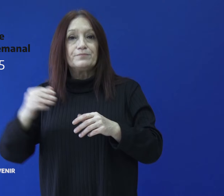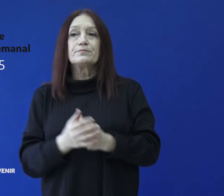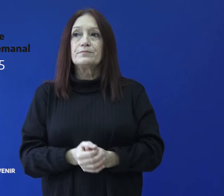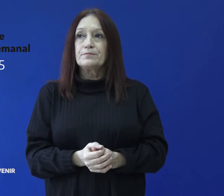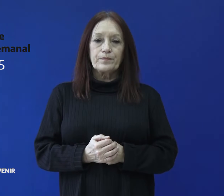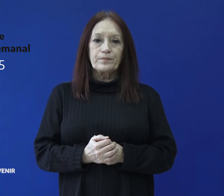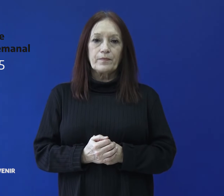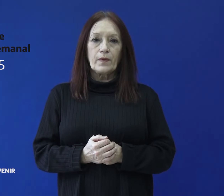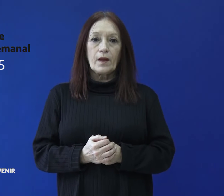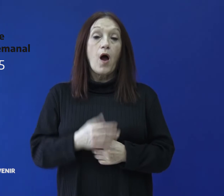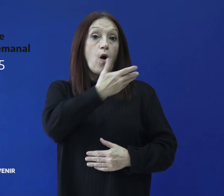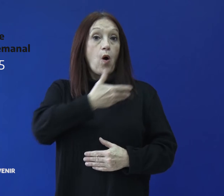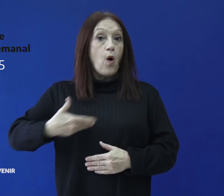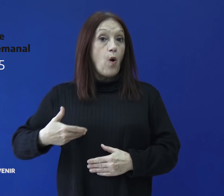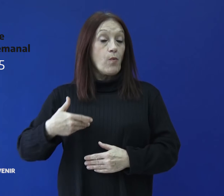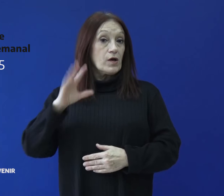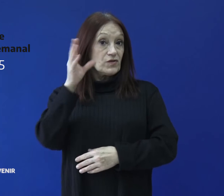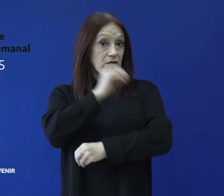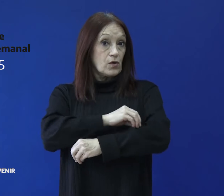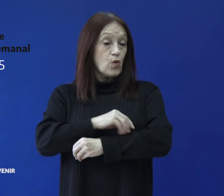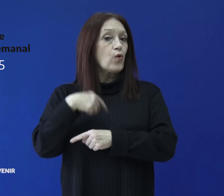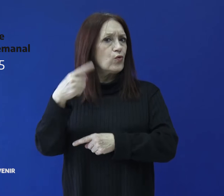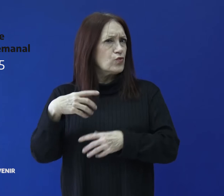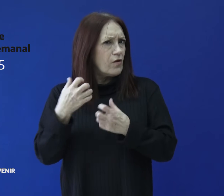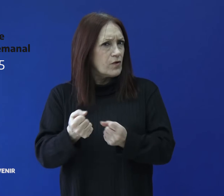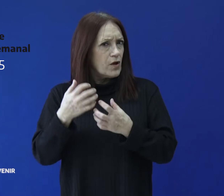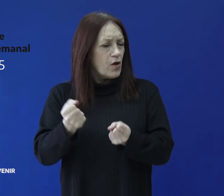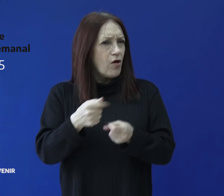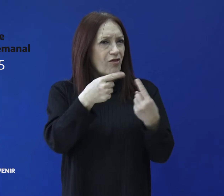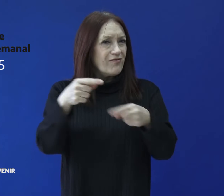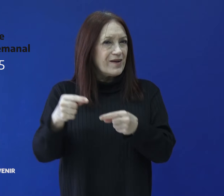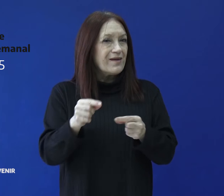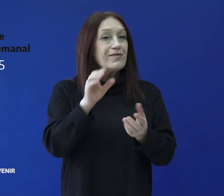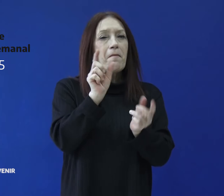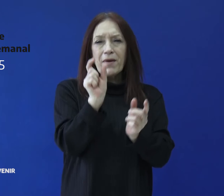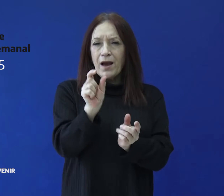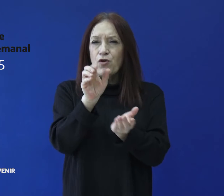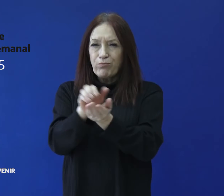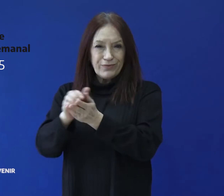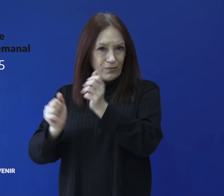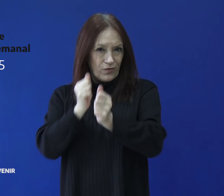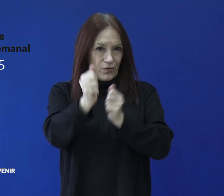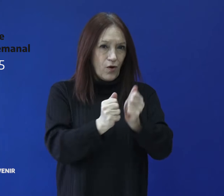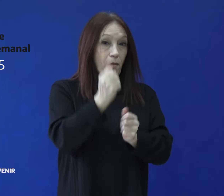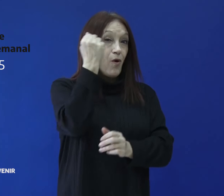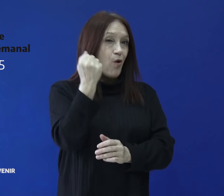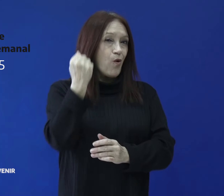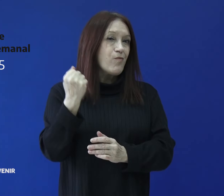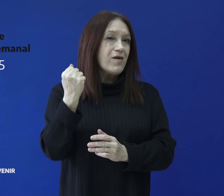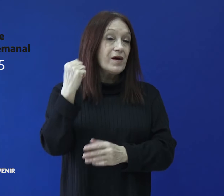El Gobierno continúa fortaleciendo la labor de los emprendedores de la economía social. El Gobierno de